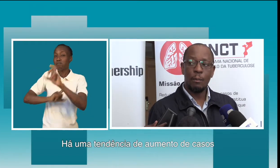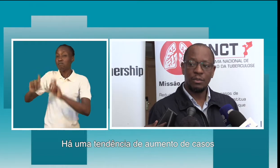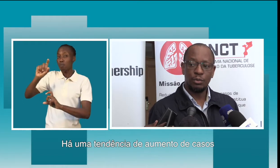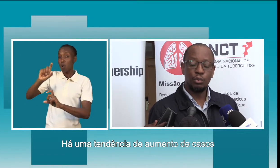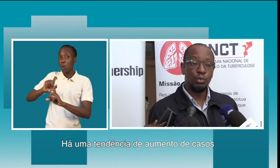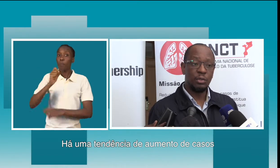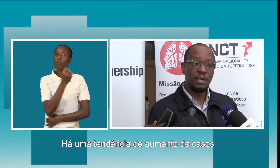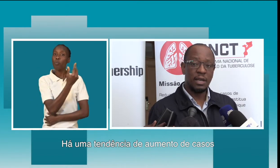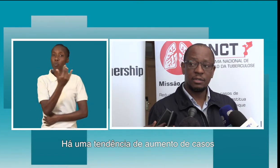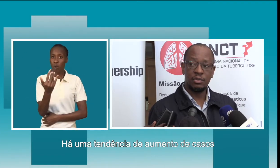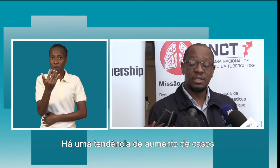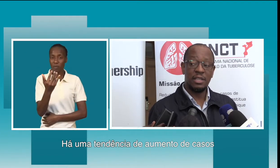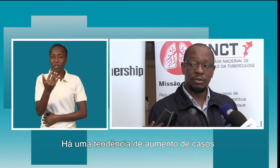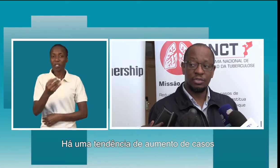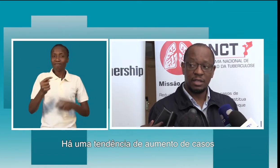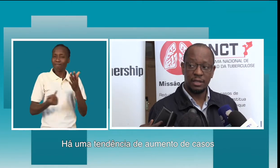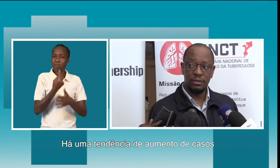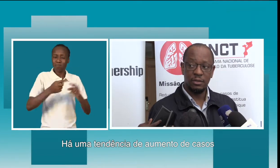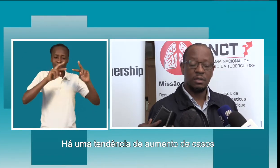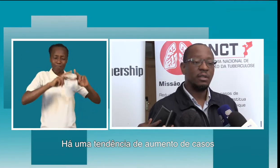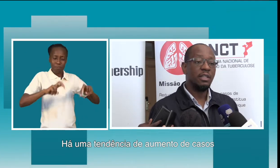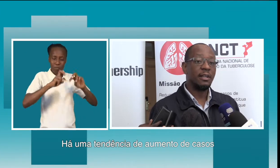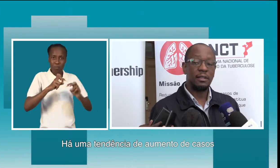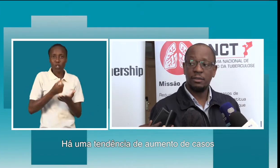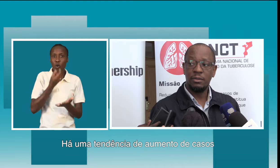aumento do número de casos diagnosticados e tratados.